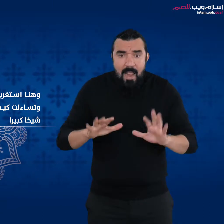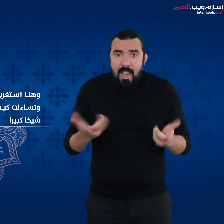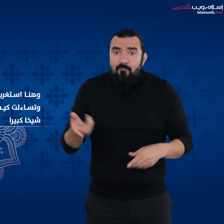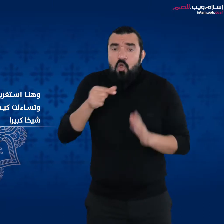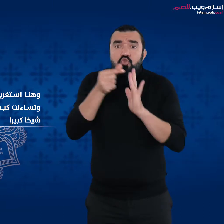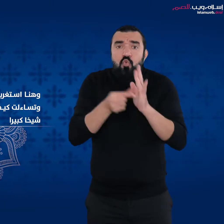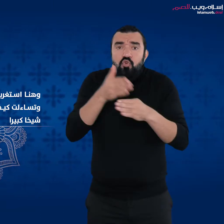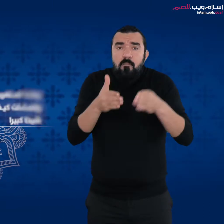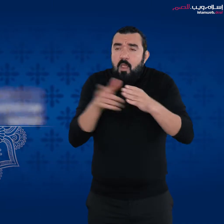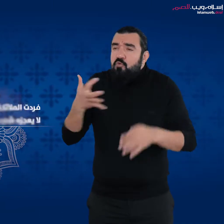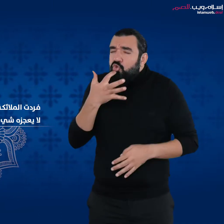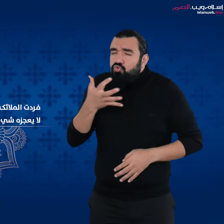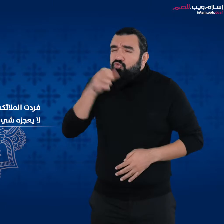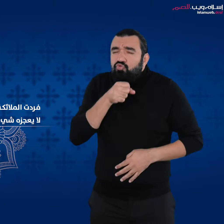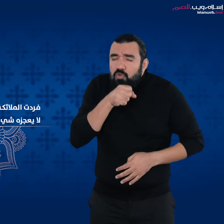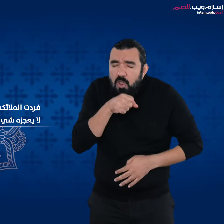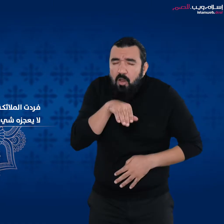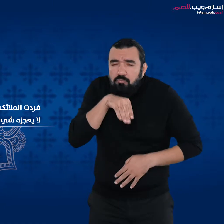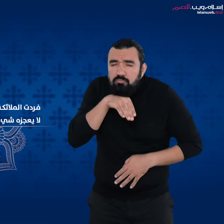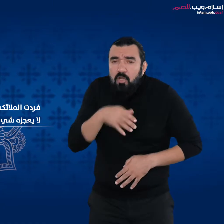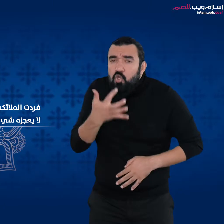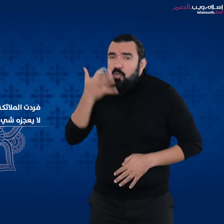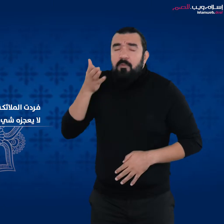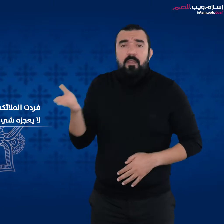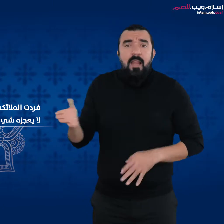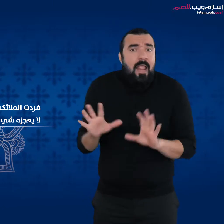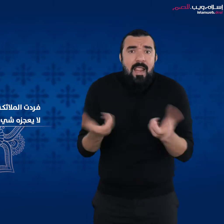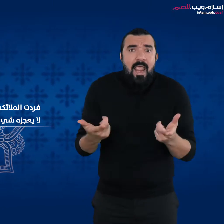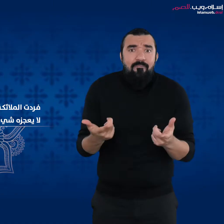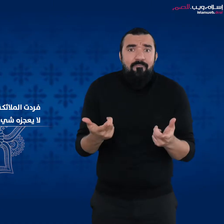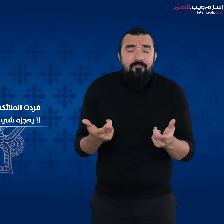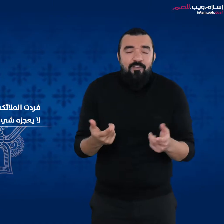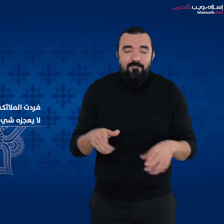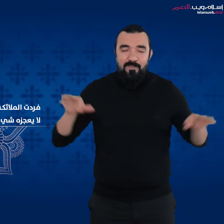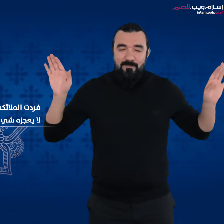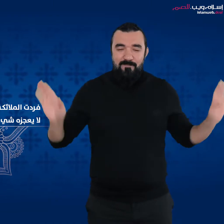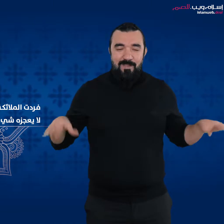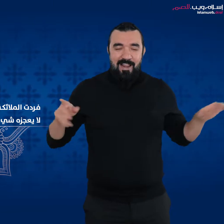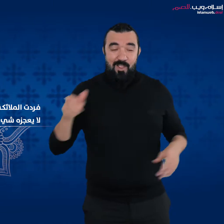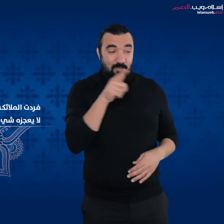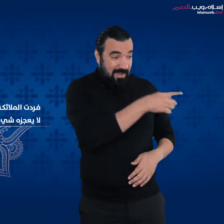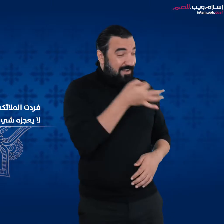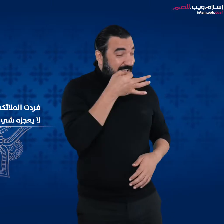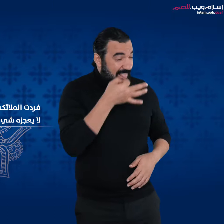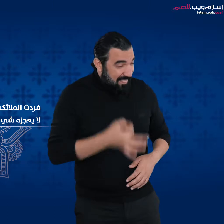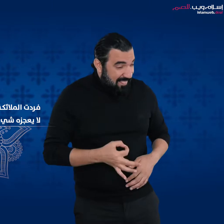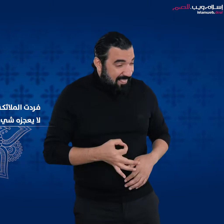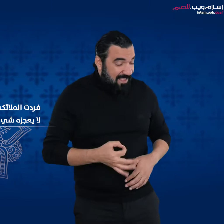فردت الملائكة وقالت أتعجبين من أمر الله